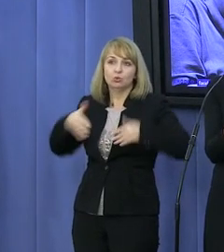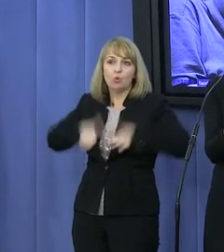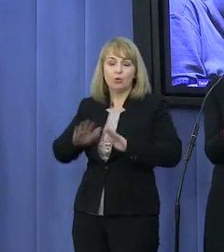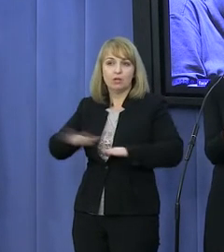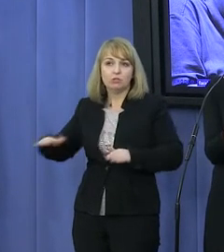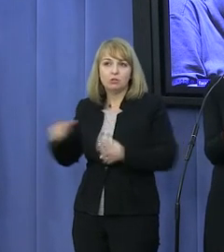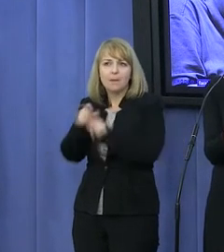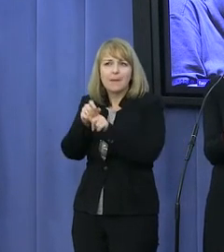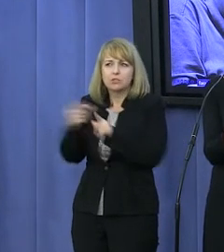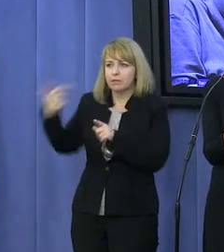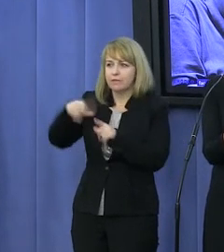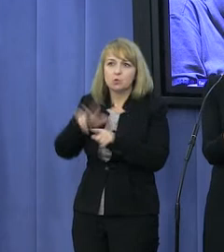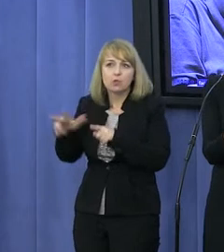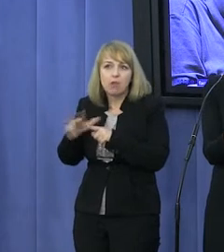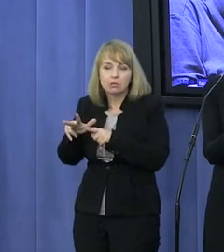październiku 2013.